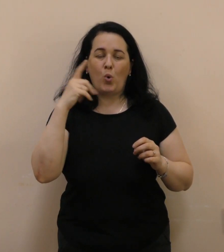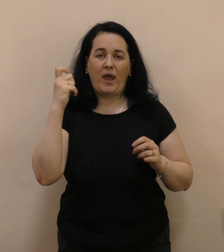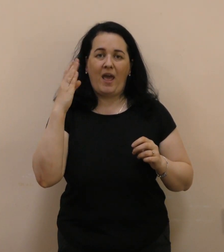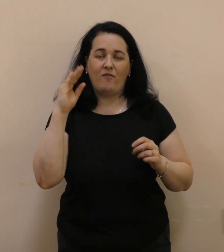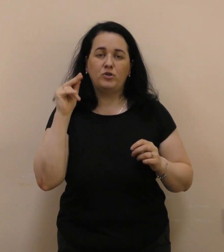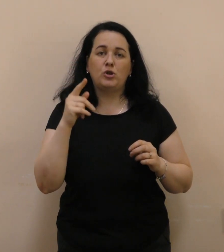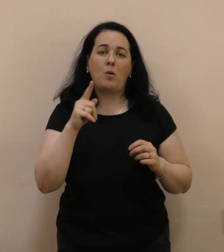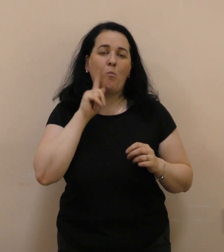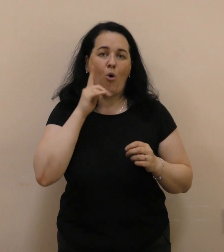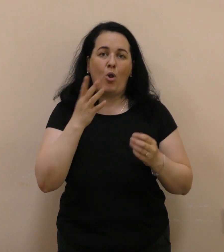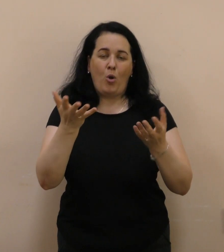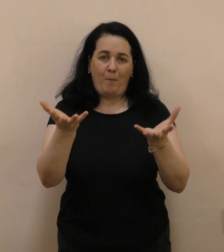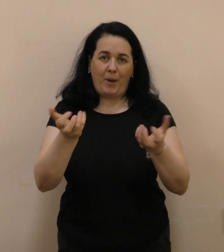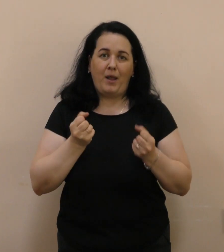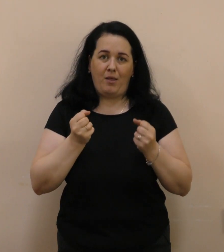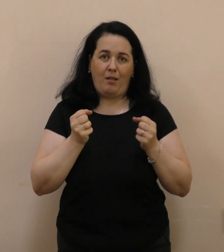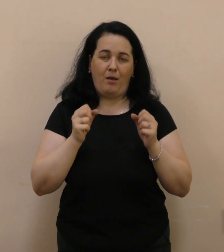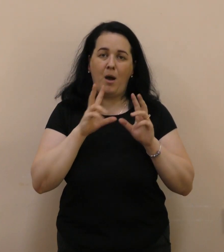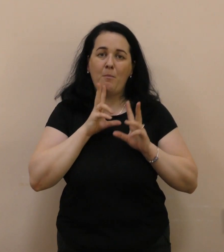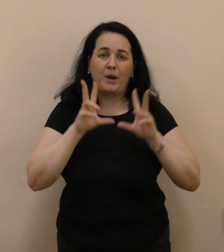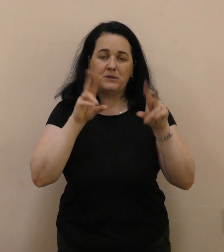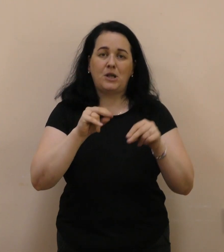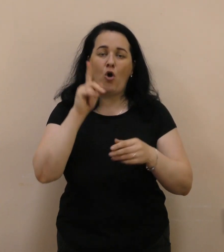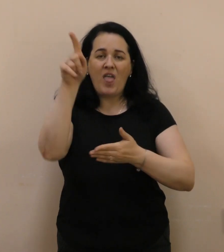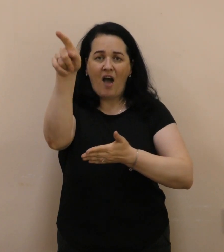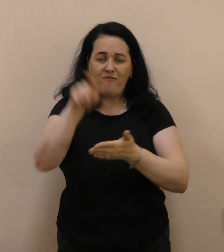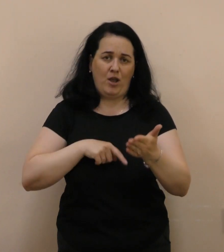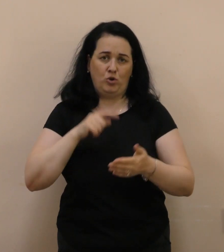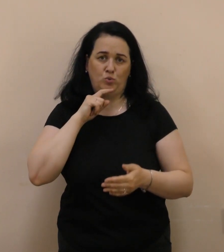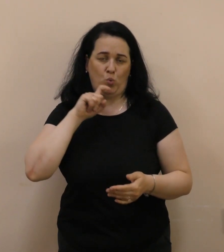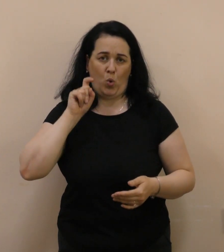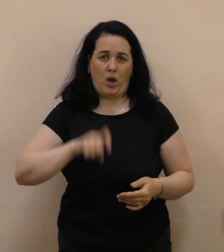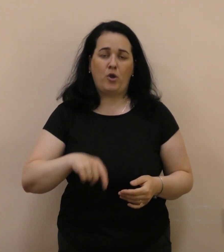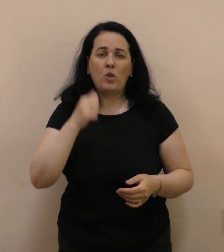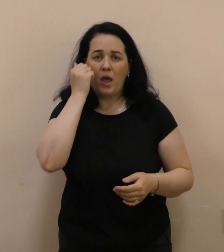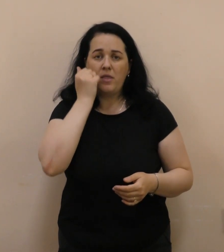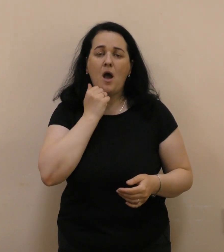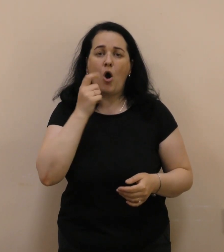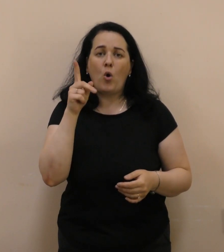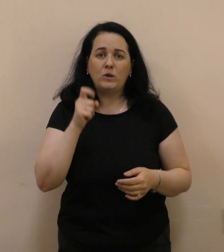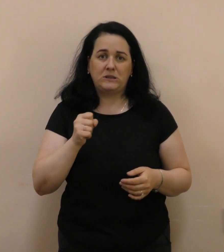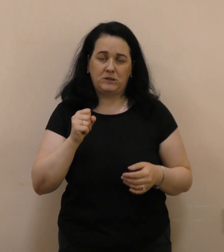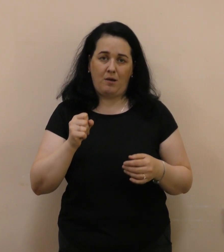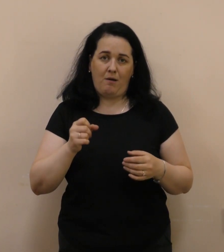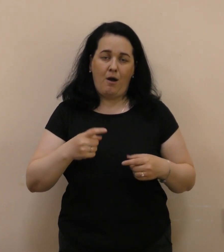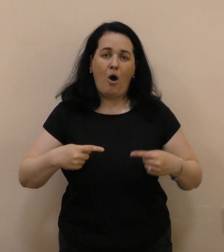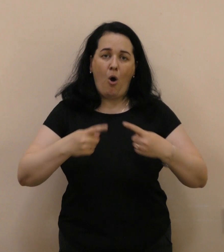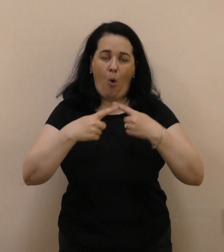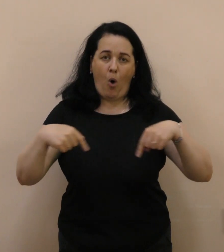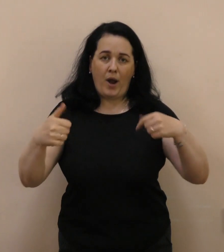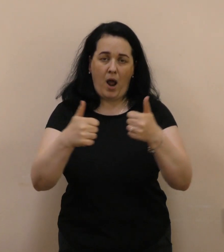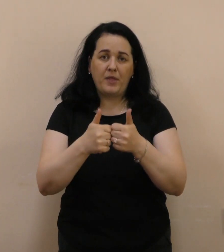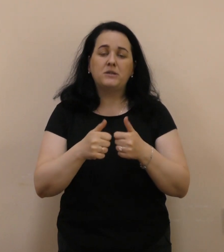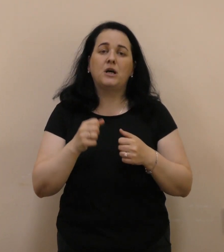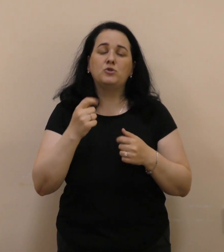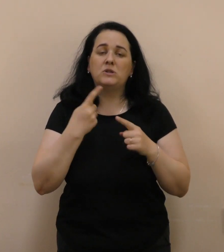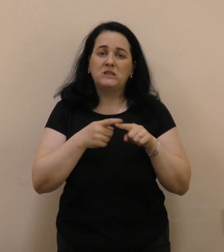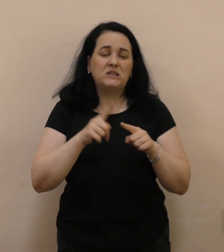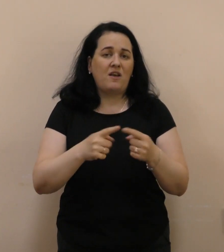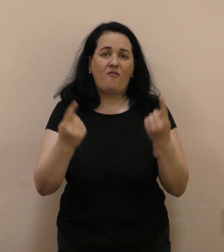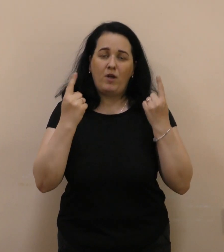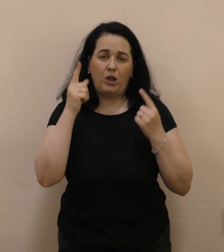присягу на вірність України. Тому дякую за організацію. Ми пам'ятаємо ці величні дати і